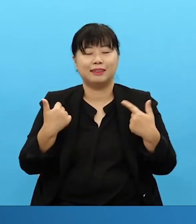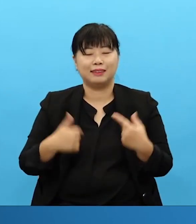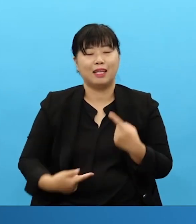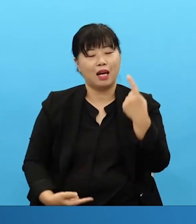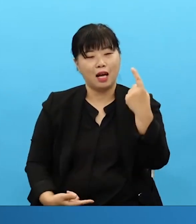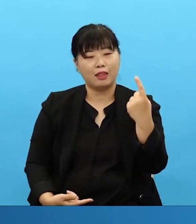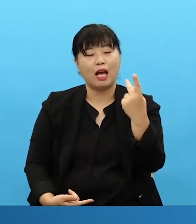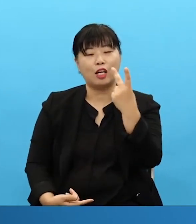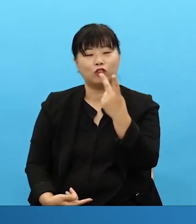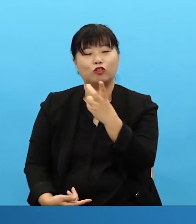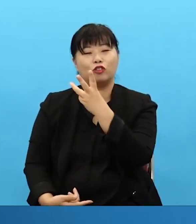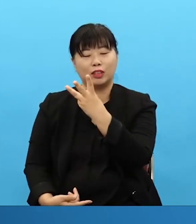be doing. The reason